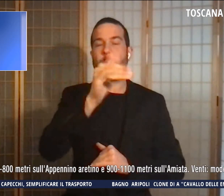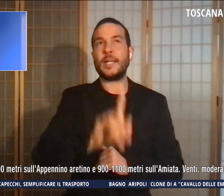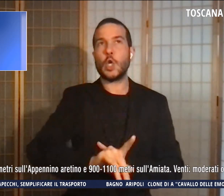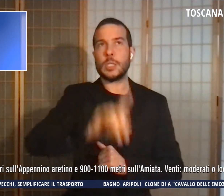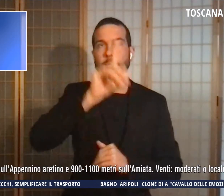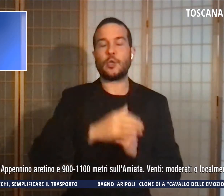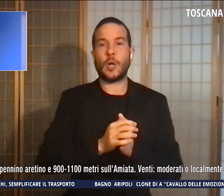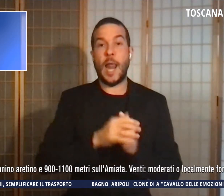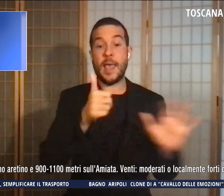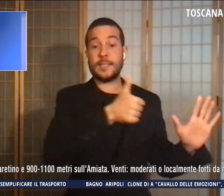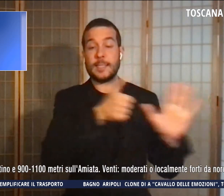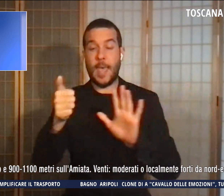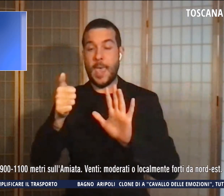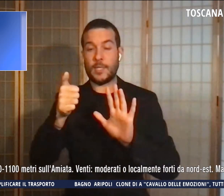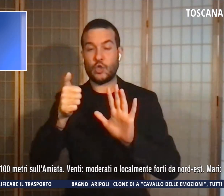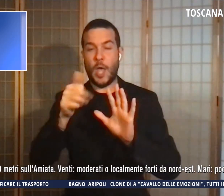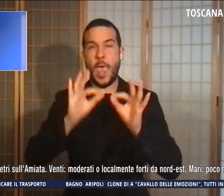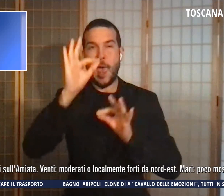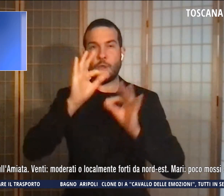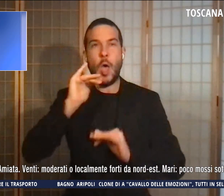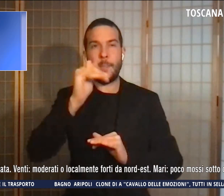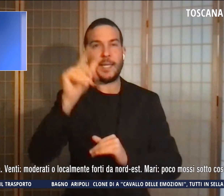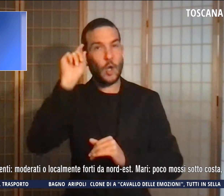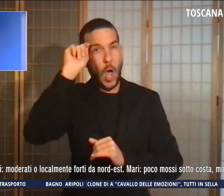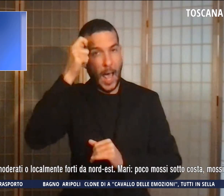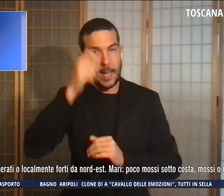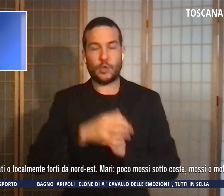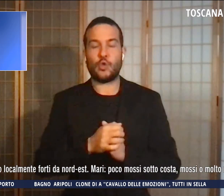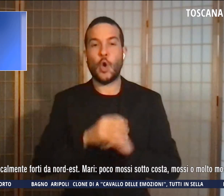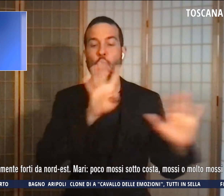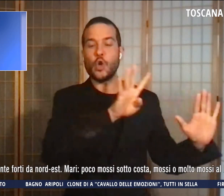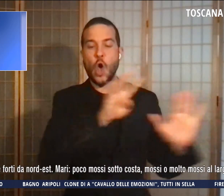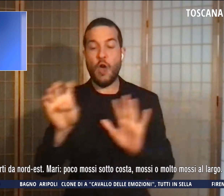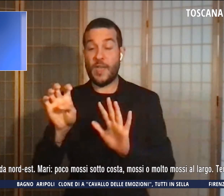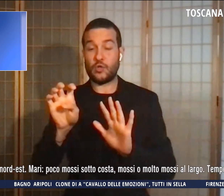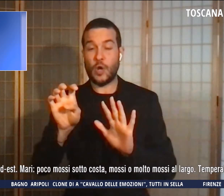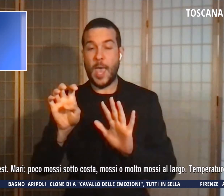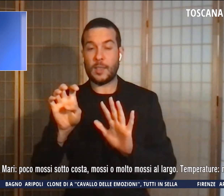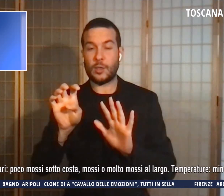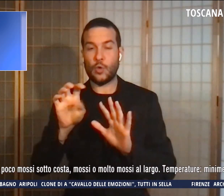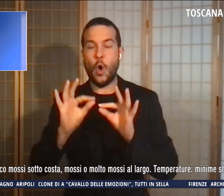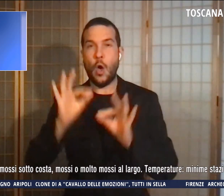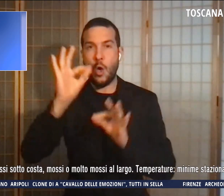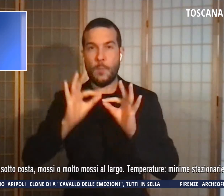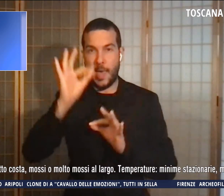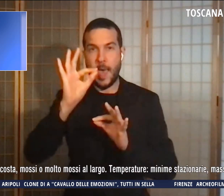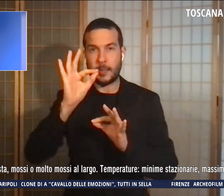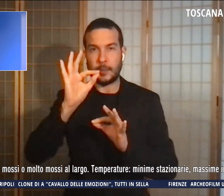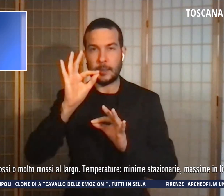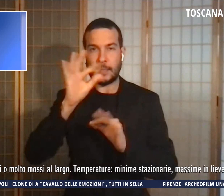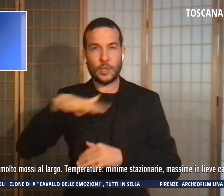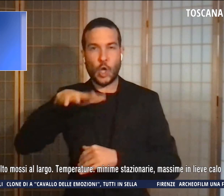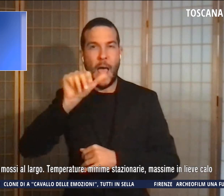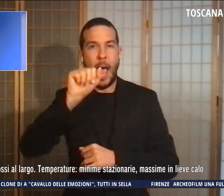600 metri sull'appennino a retino e 900 metri sulla miata. I venti